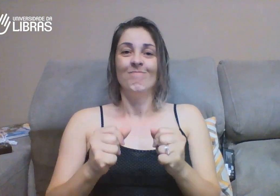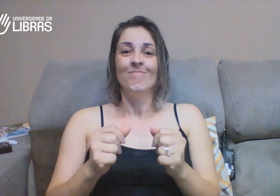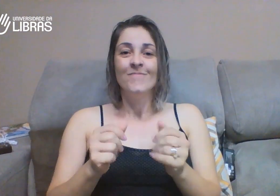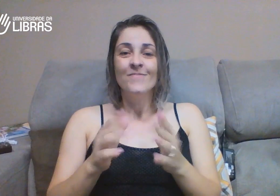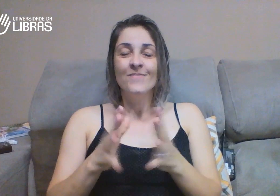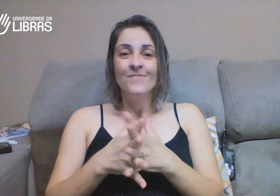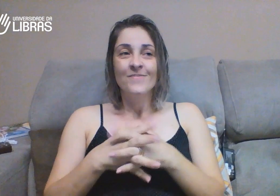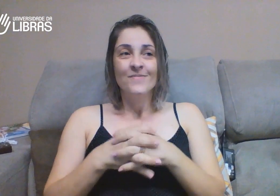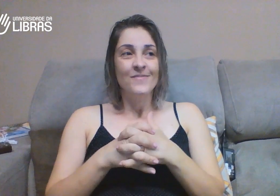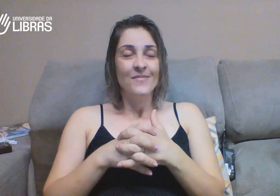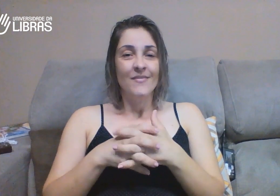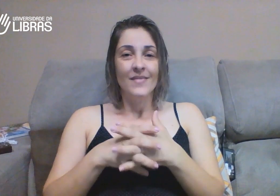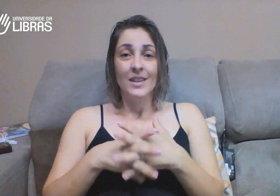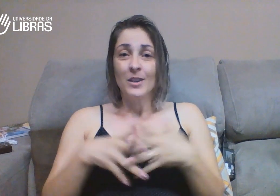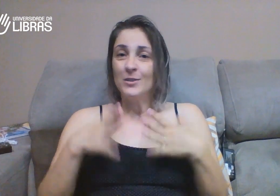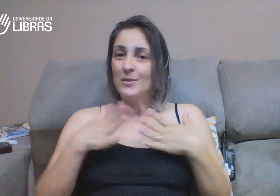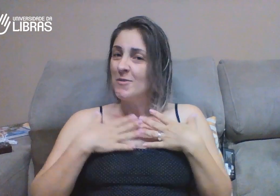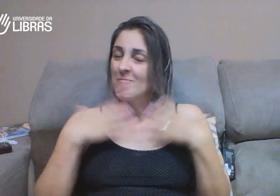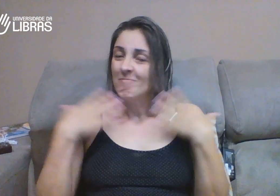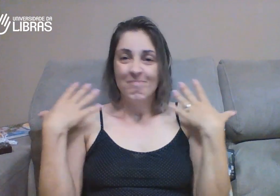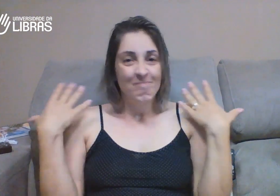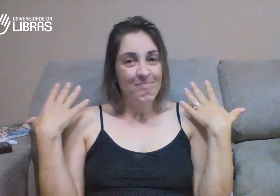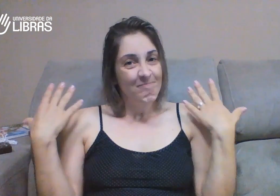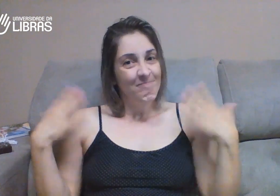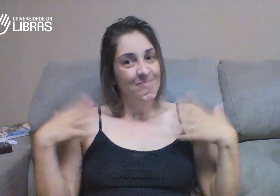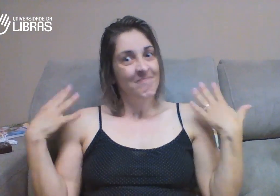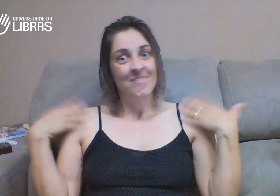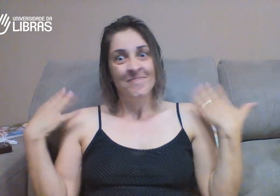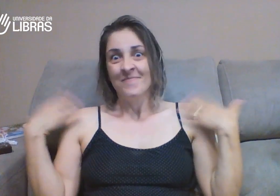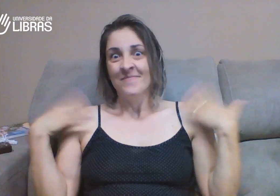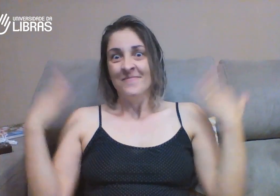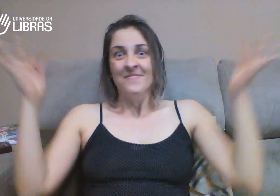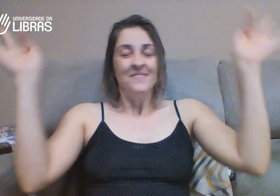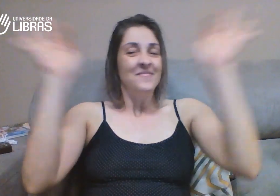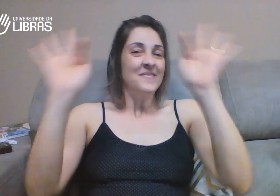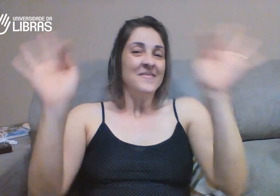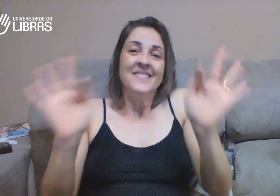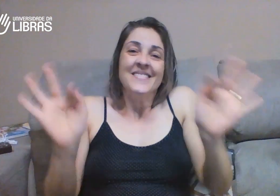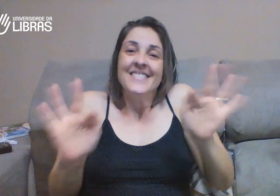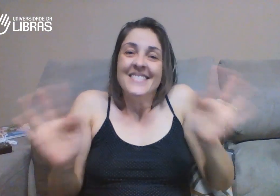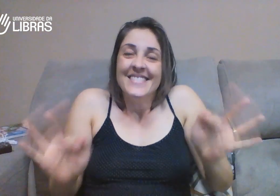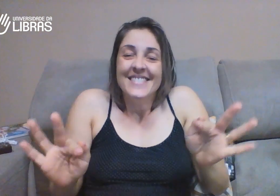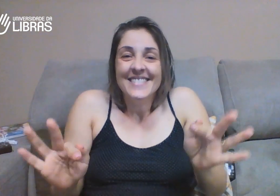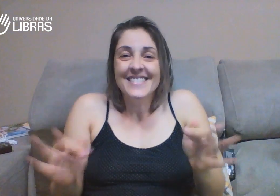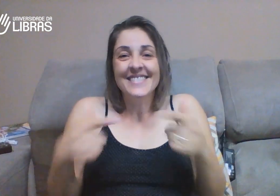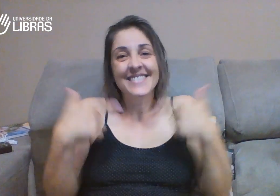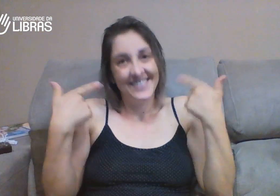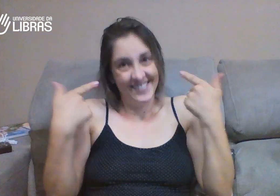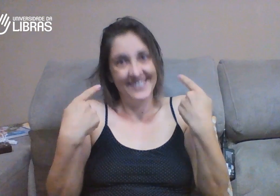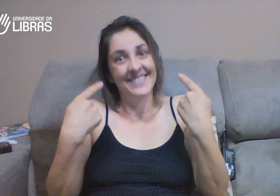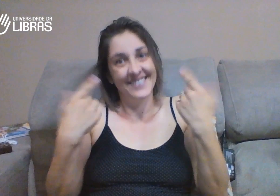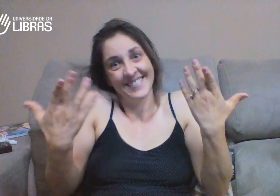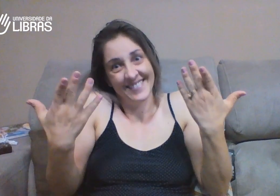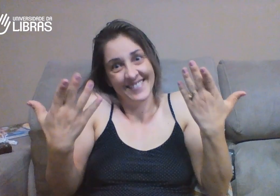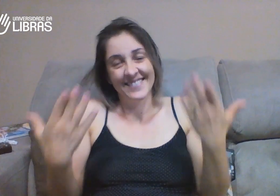armazenando tudo aqui na minha memória. E eu tô muito feliz. Muito feliz mesmo. Radiante. Dá pra perceber pelo meu sorriso, né?